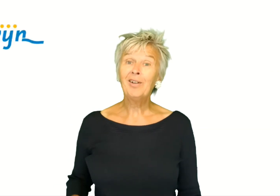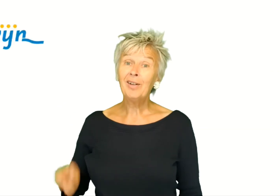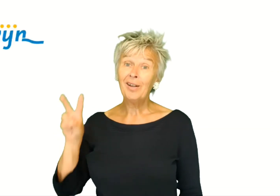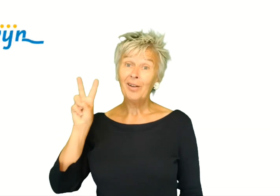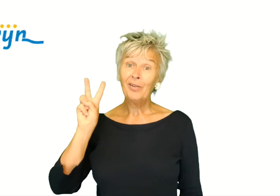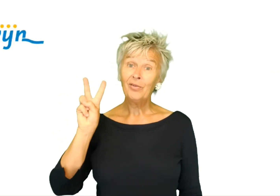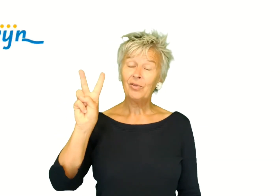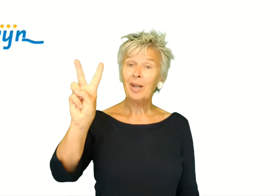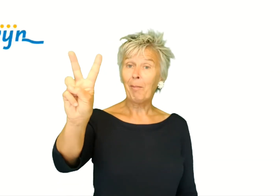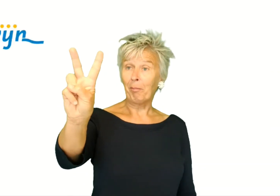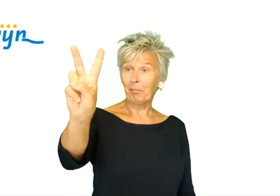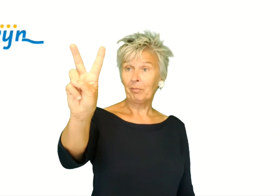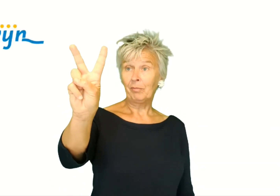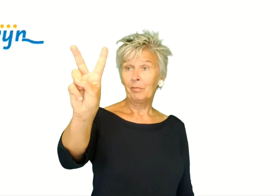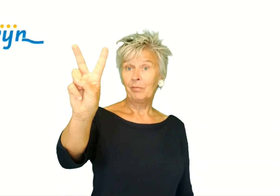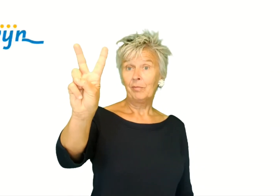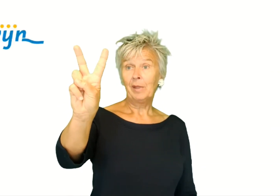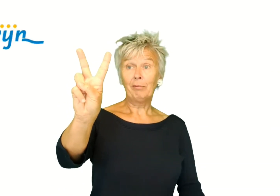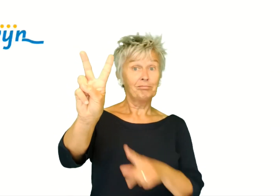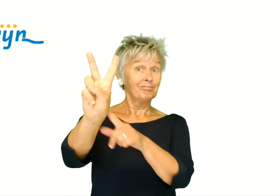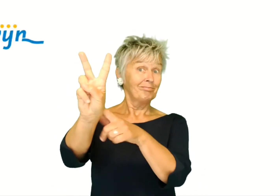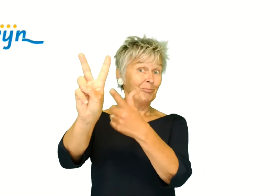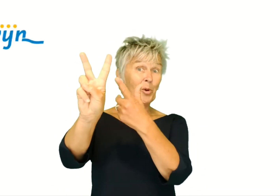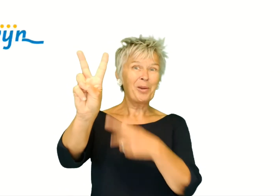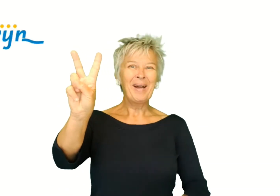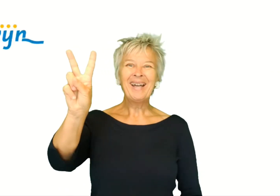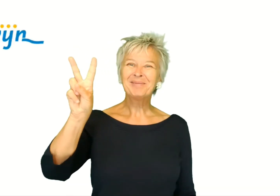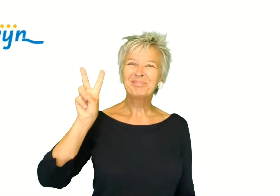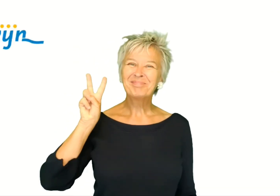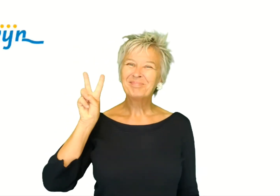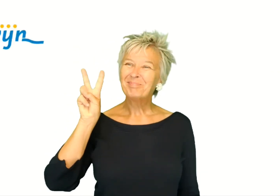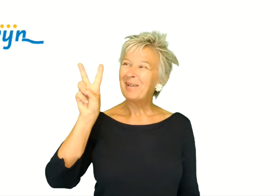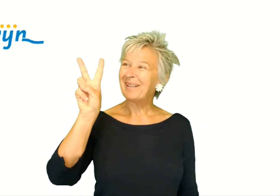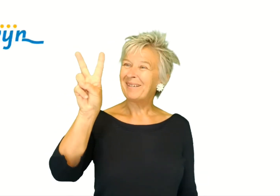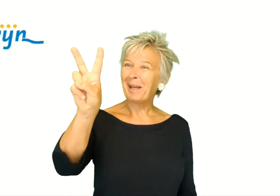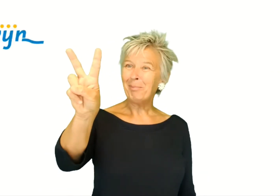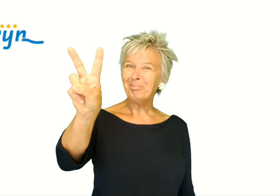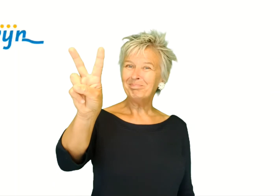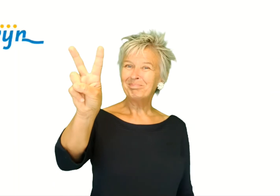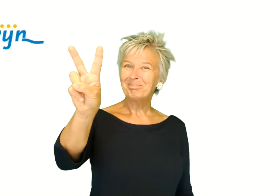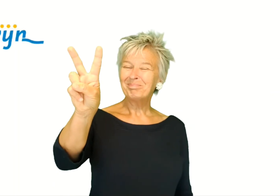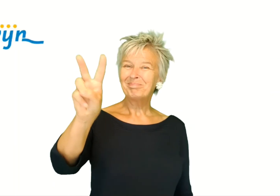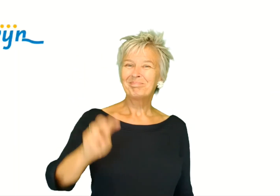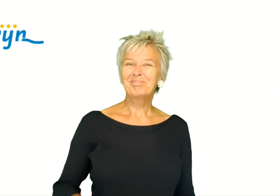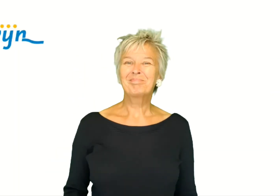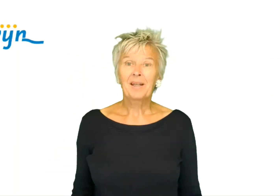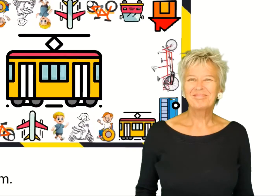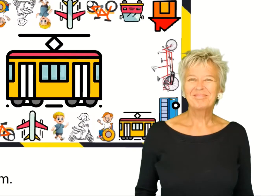met de tram. Mooi gebaar. Met de tram.